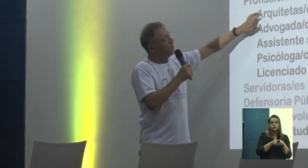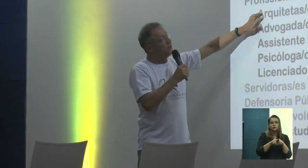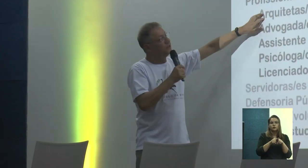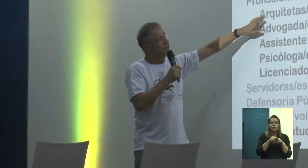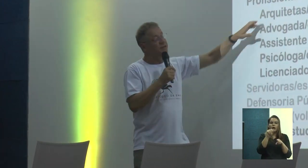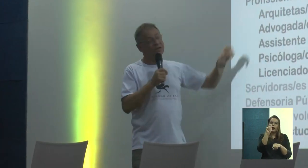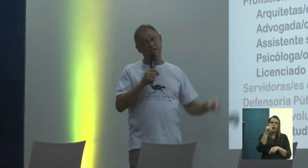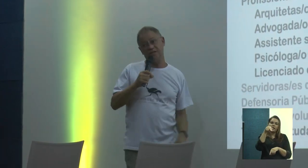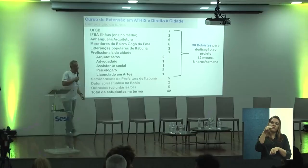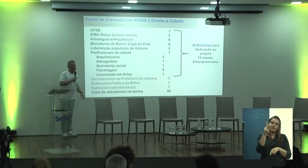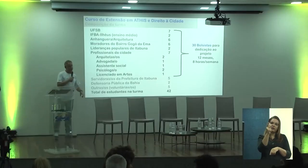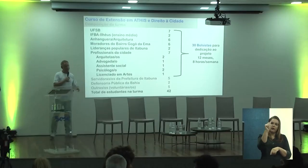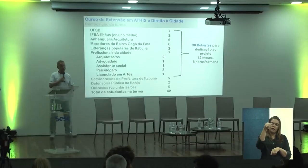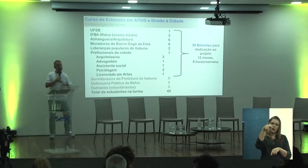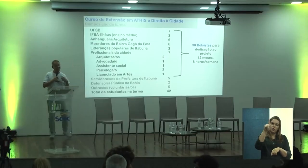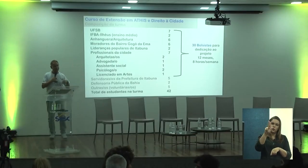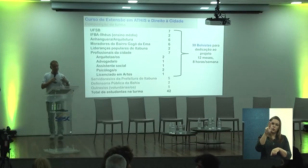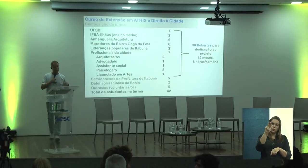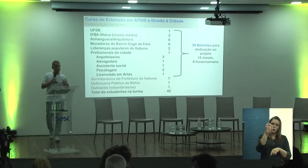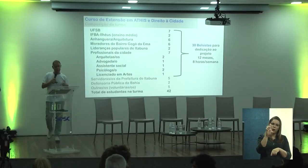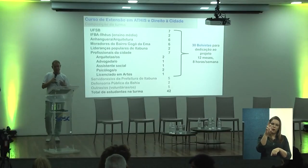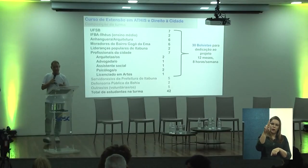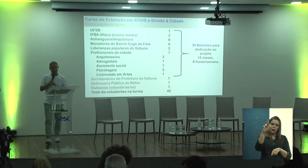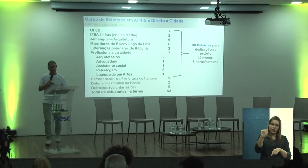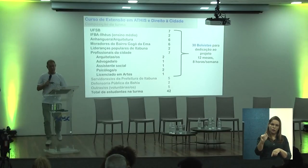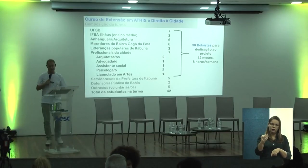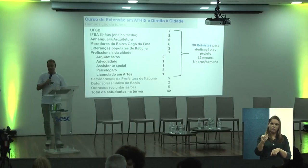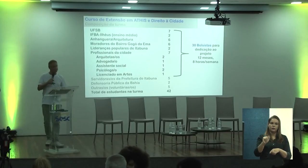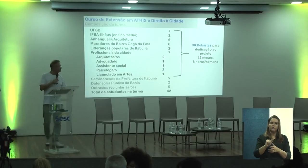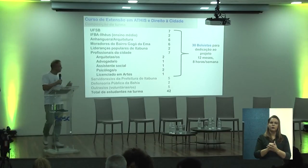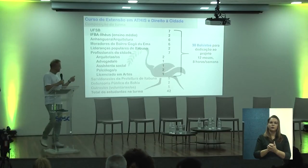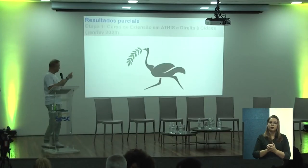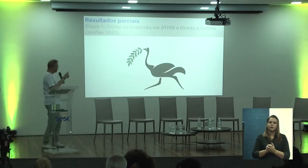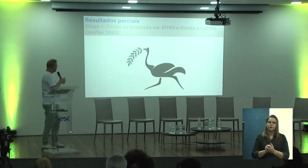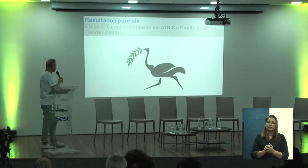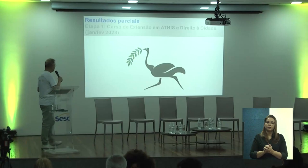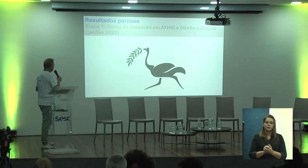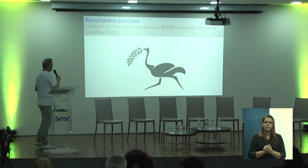Yanguera, e arquitetos da cidade também, que era para a gente poder replicar depois.